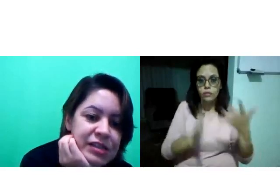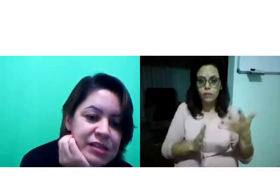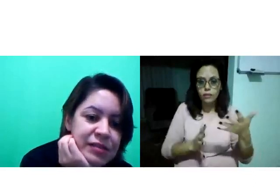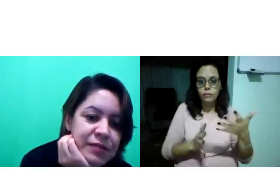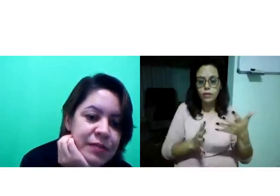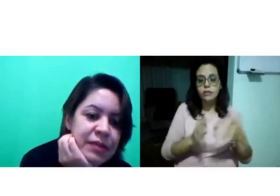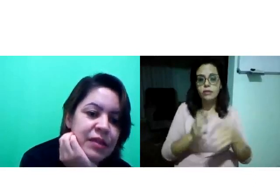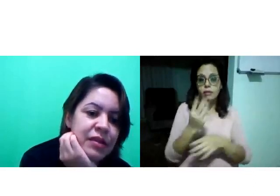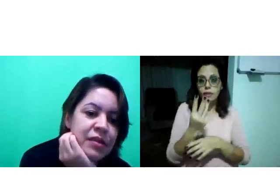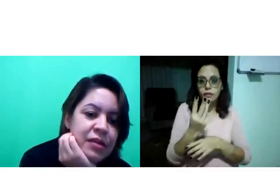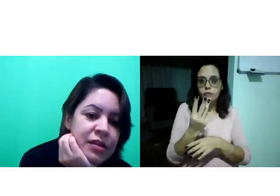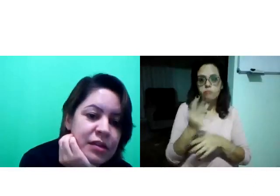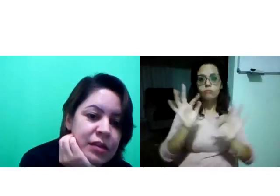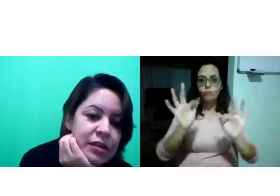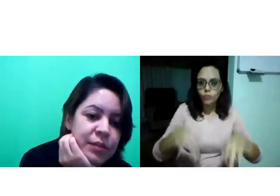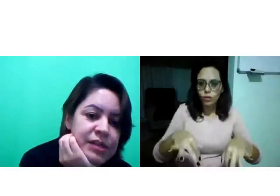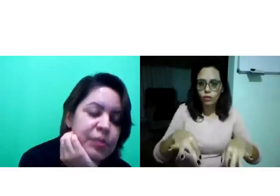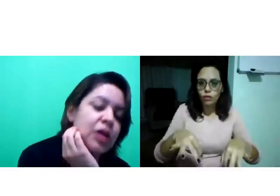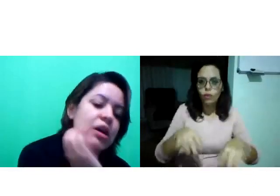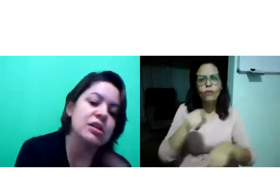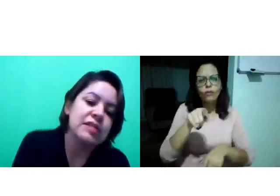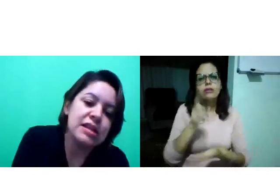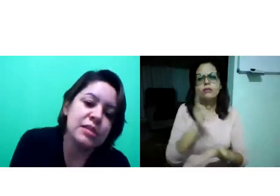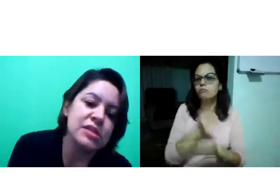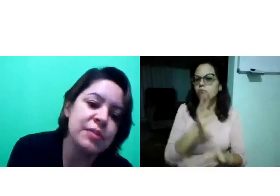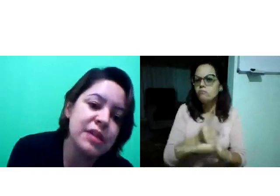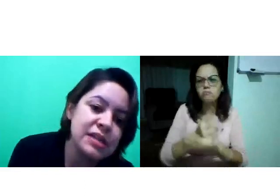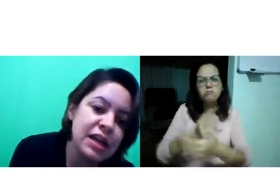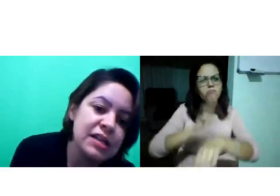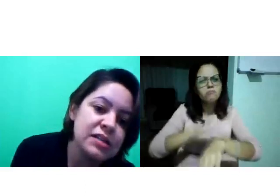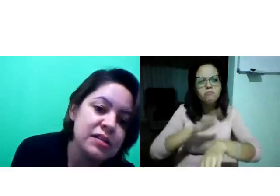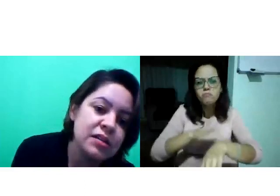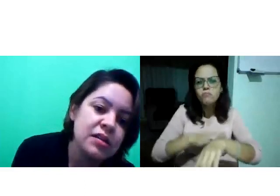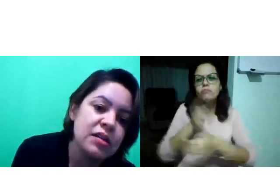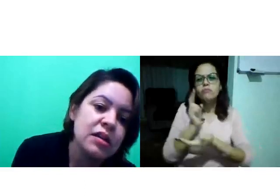Esses materiais... Por exemplo, agora nós finalizamos Libras 3.